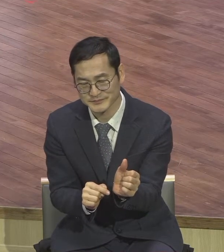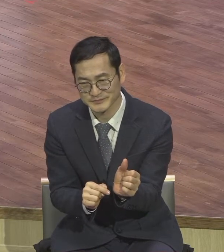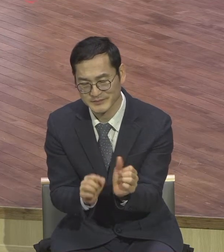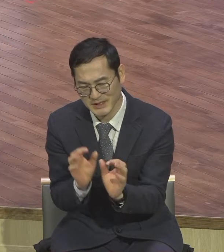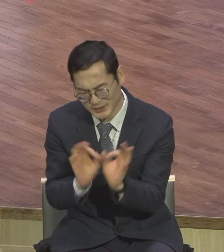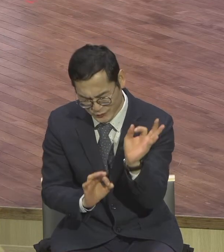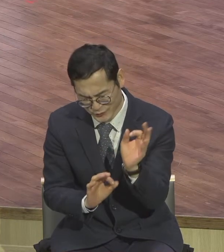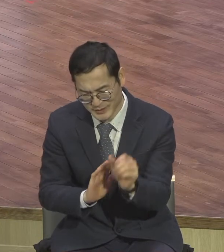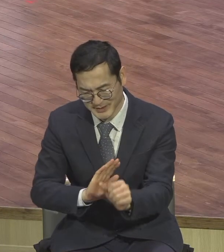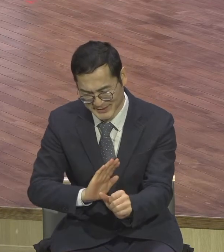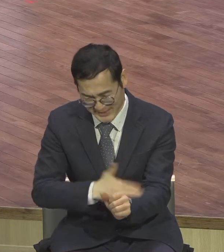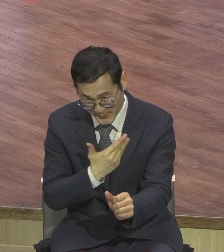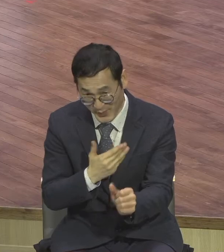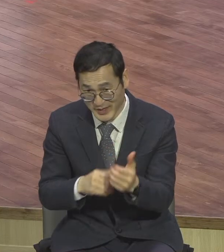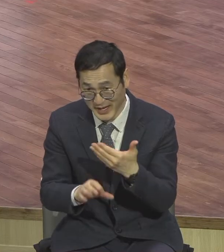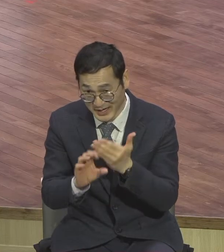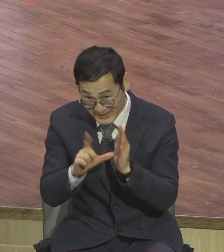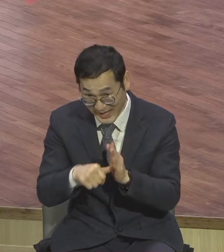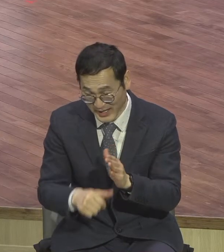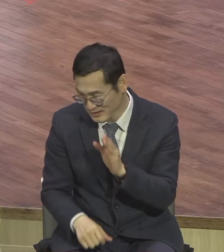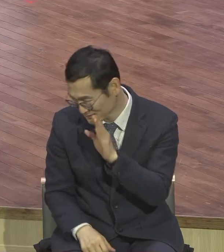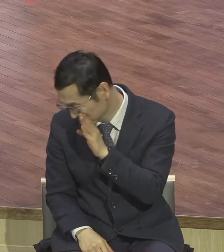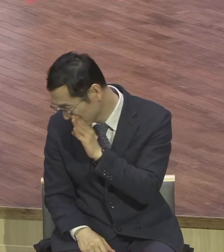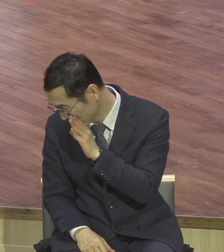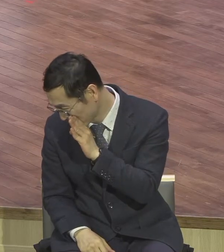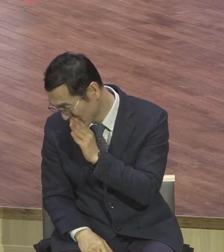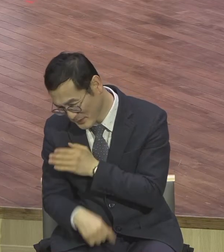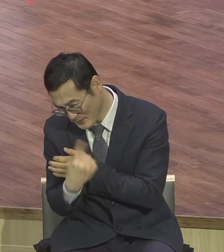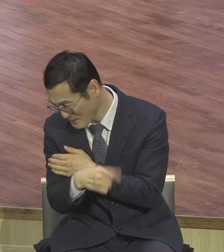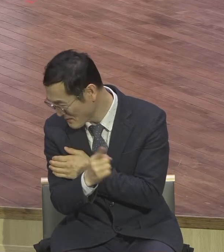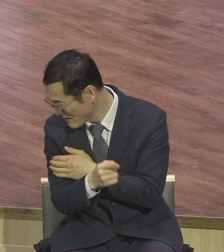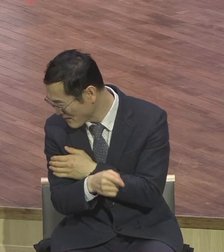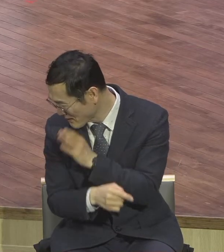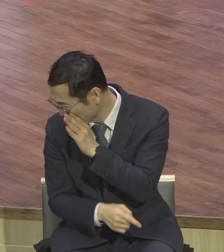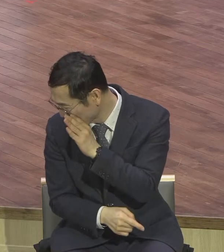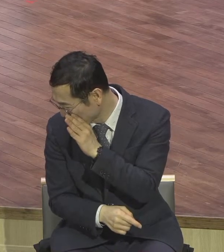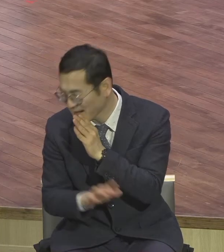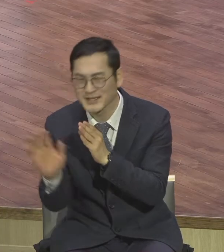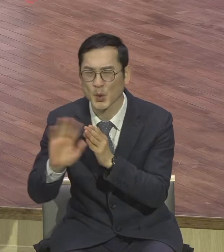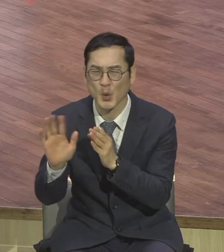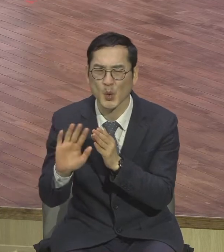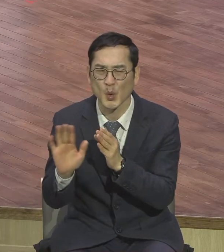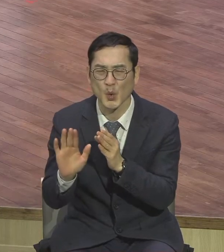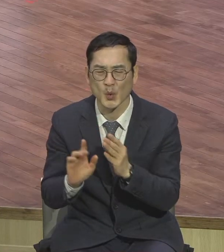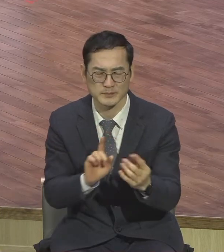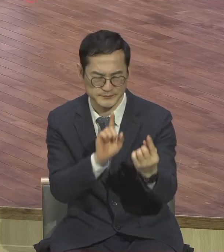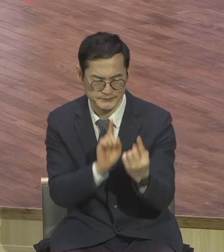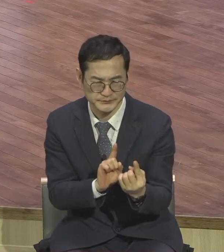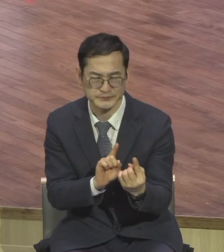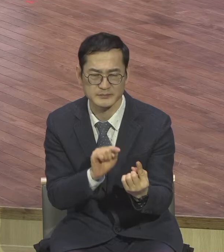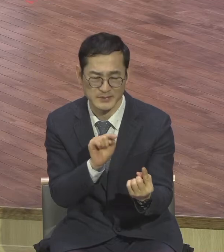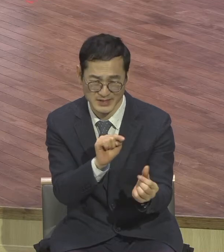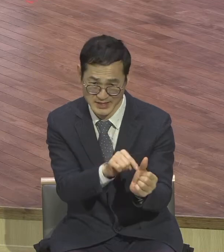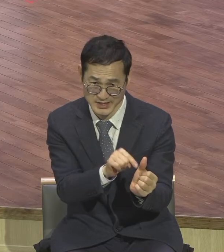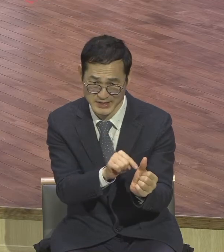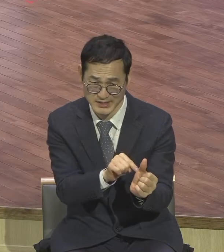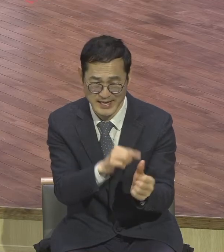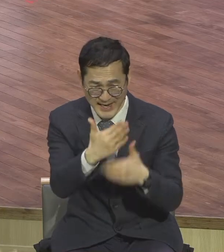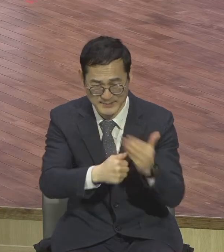흉을 보거나 조롱거리로 만든 것이 아니라 끝까지 그 영혼이 하나님과 바른